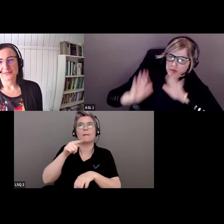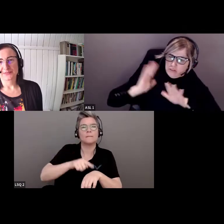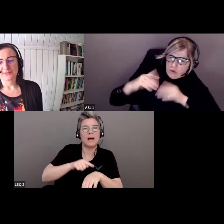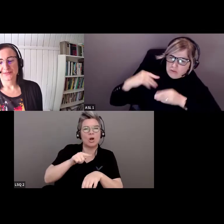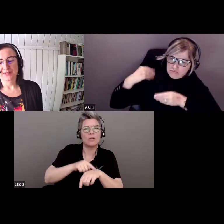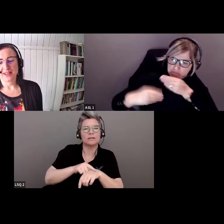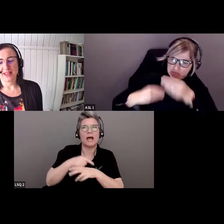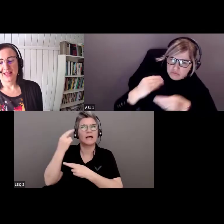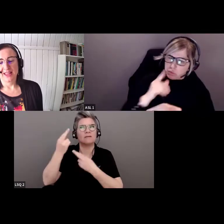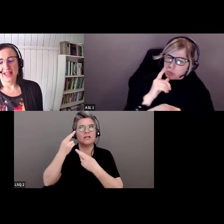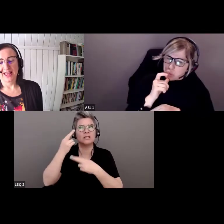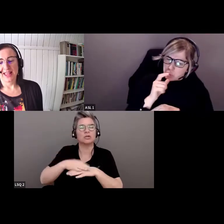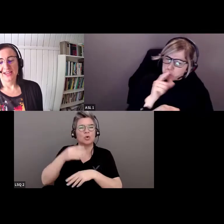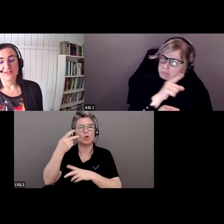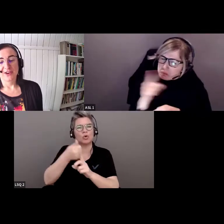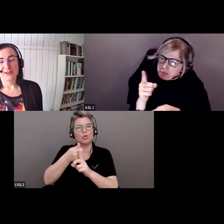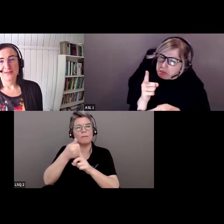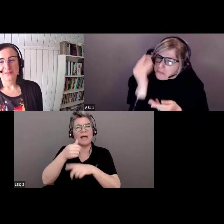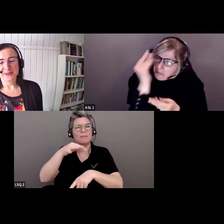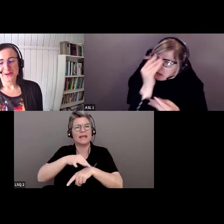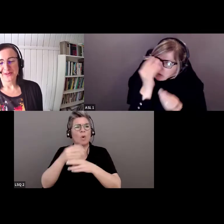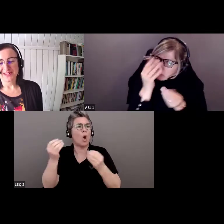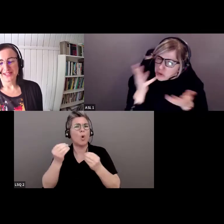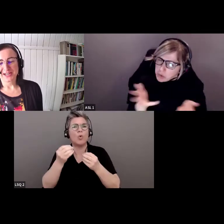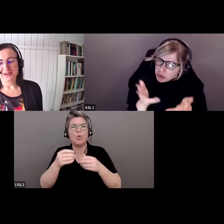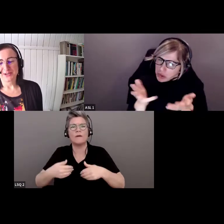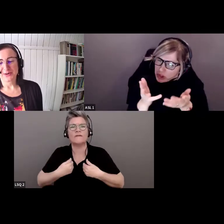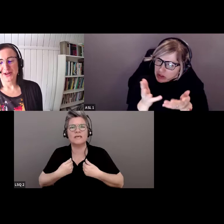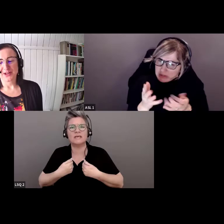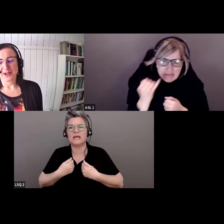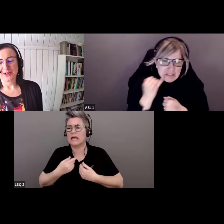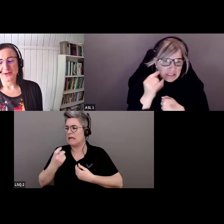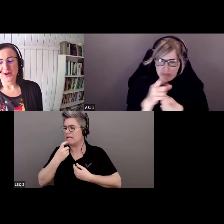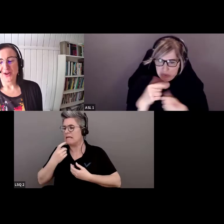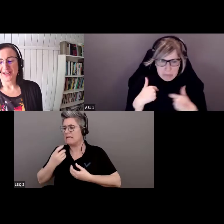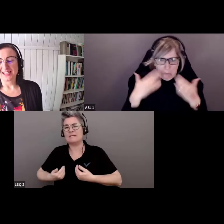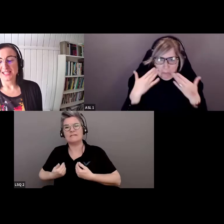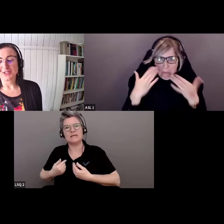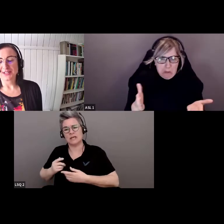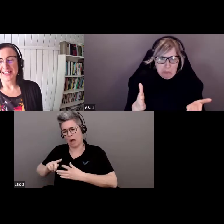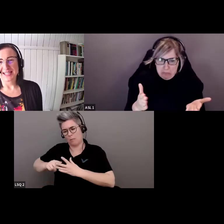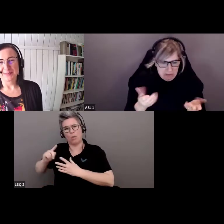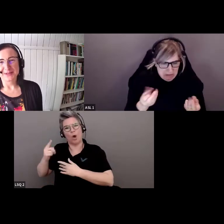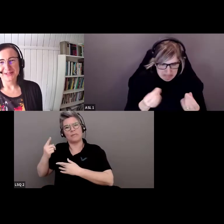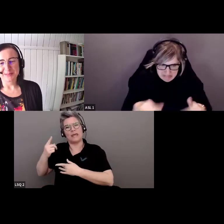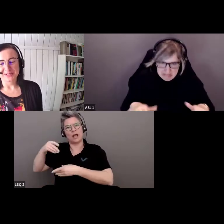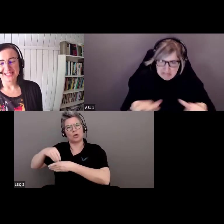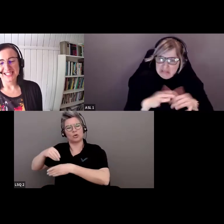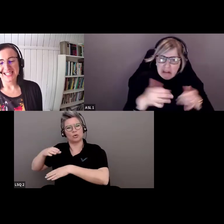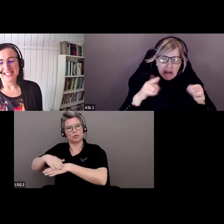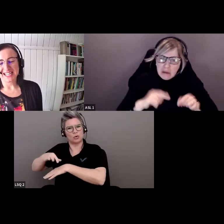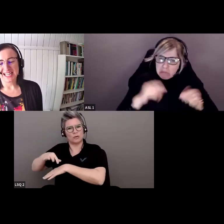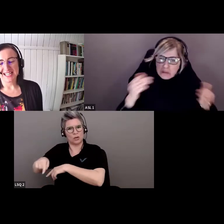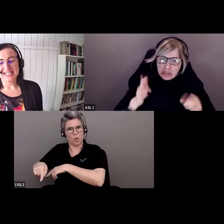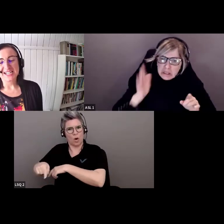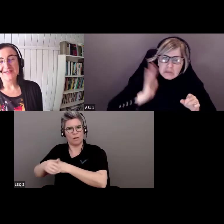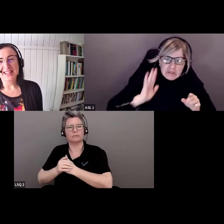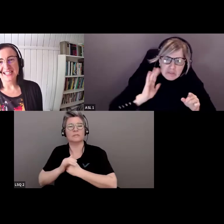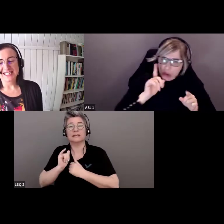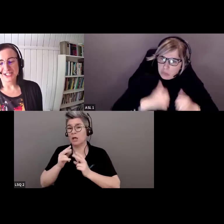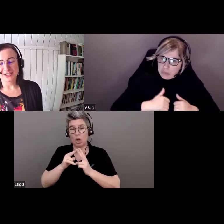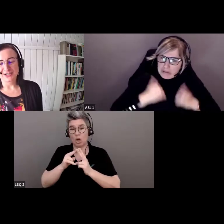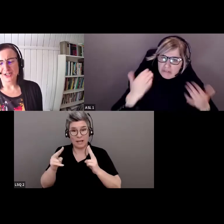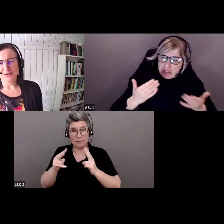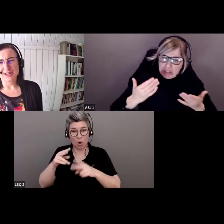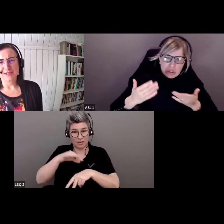au territoire où vous vivez et à ses habitants originaux. Si vous ne connaissez pas le territoire ancestral sur